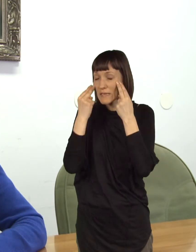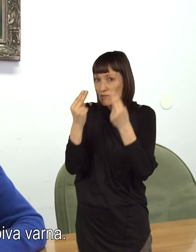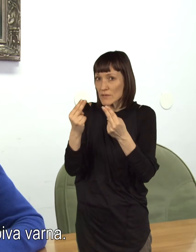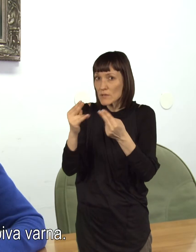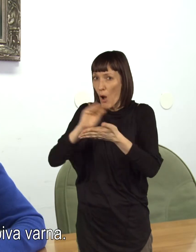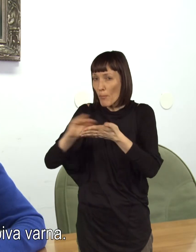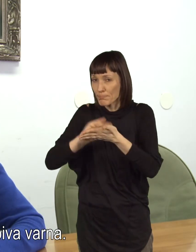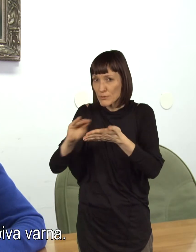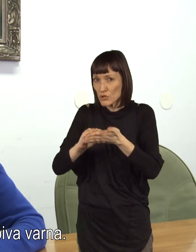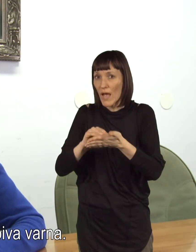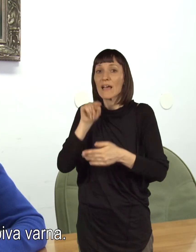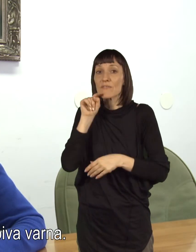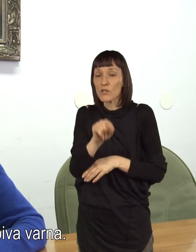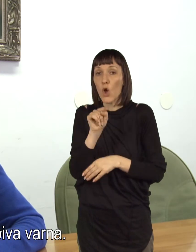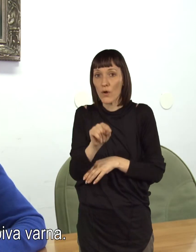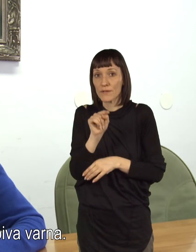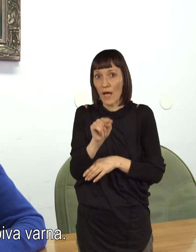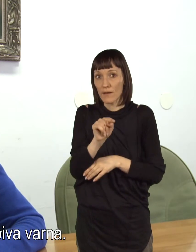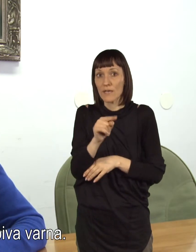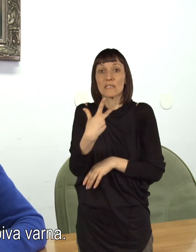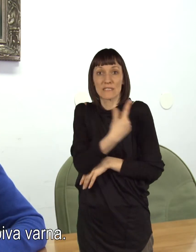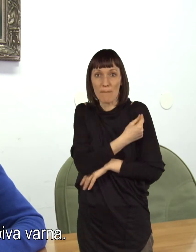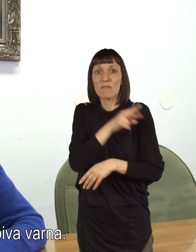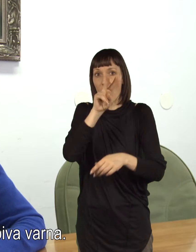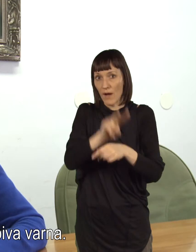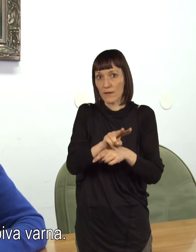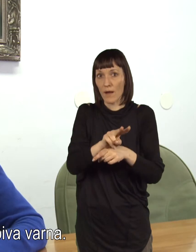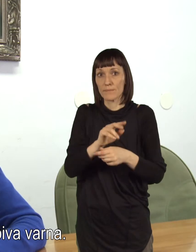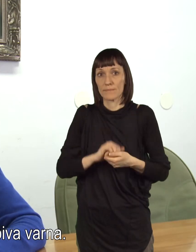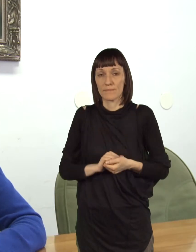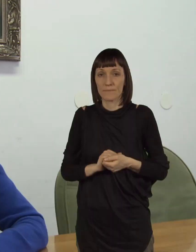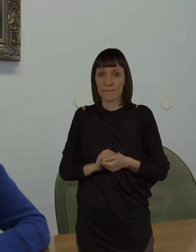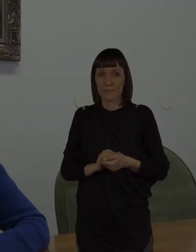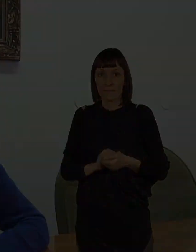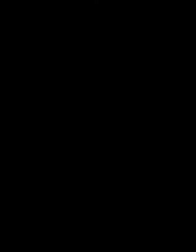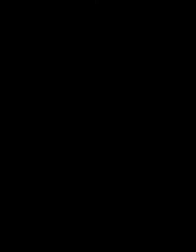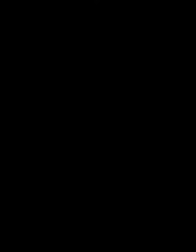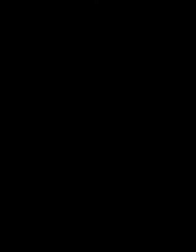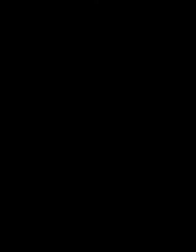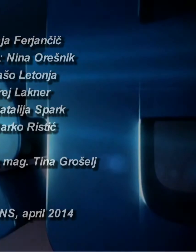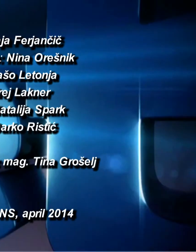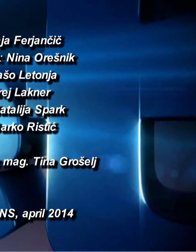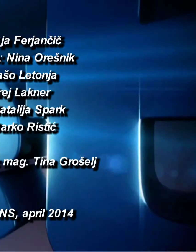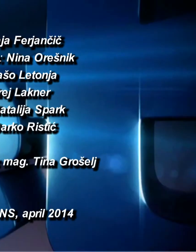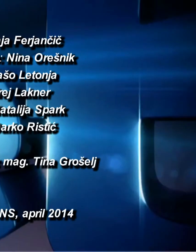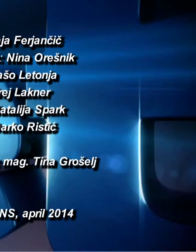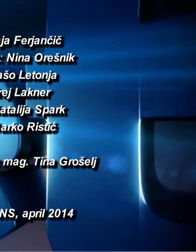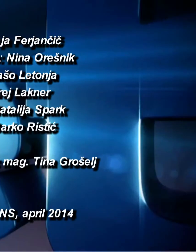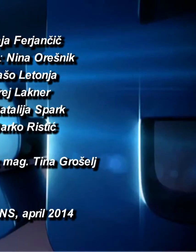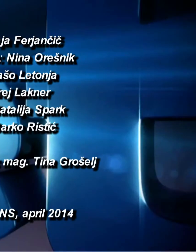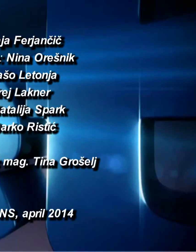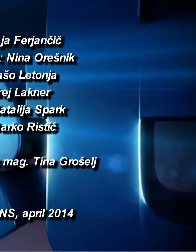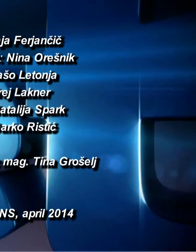kažejo, da so ta cepiva varna. In podatki oziroma izkušnje